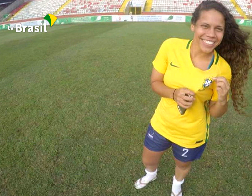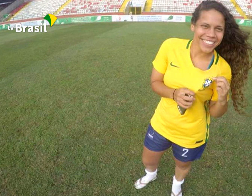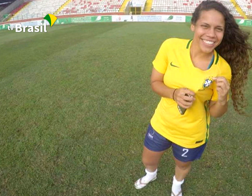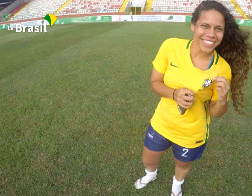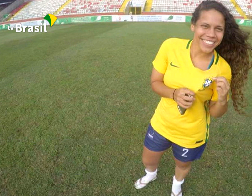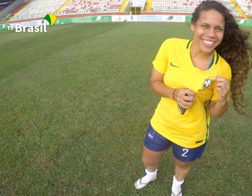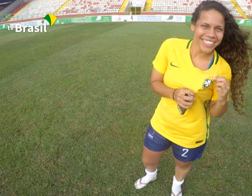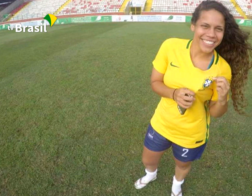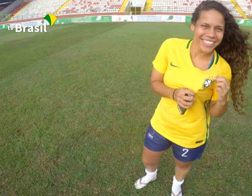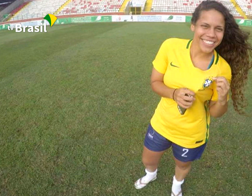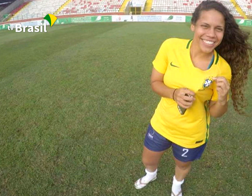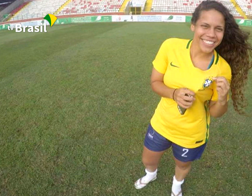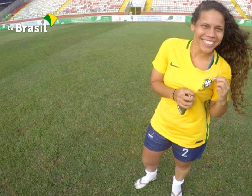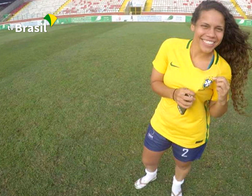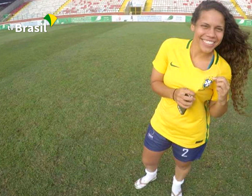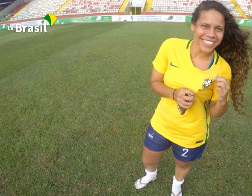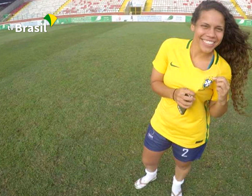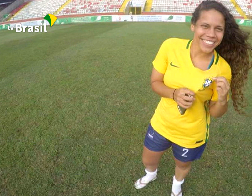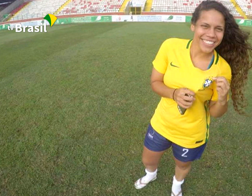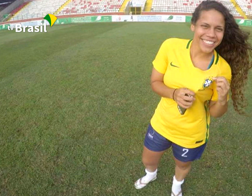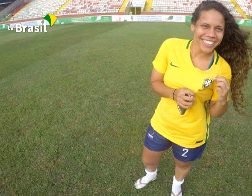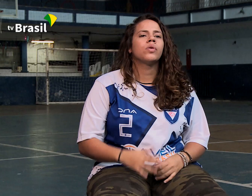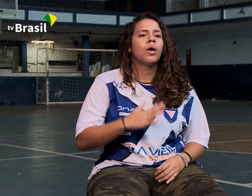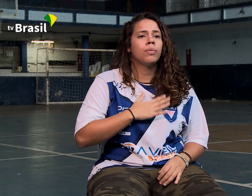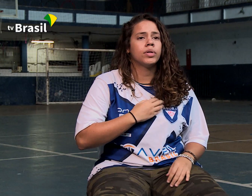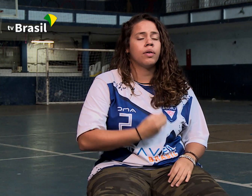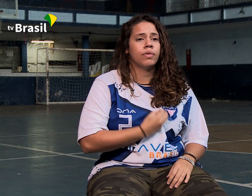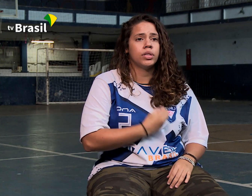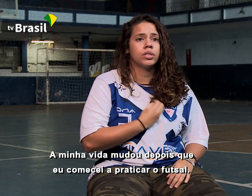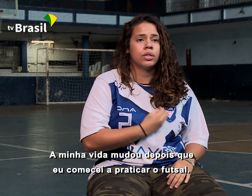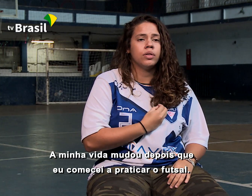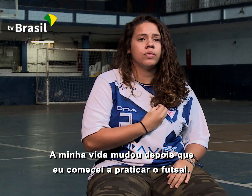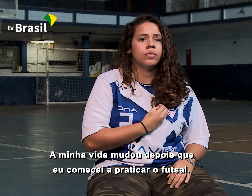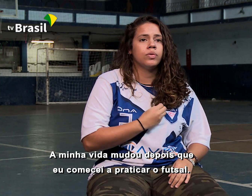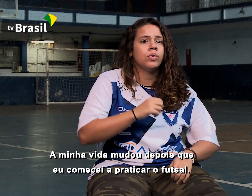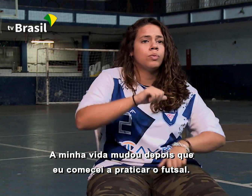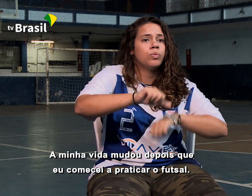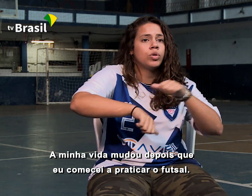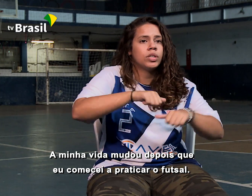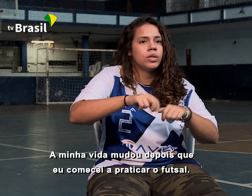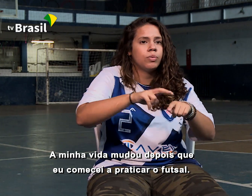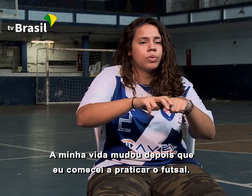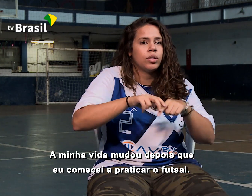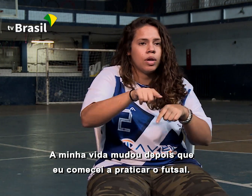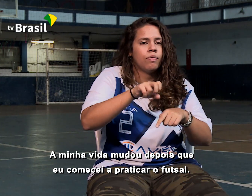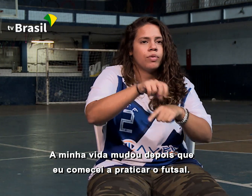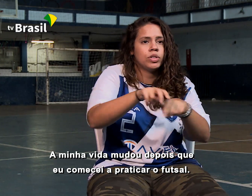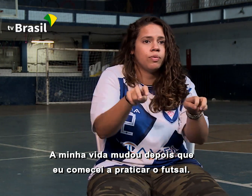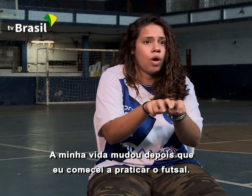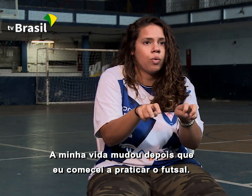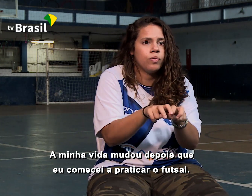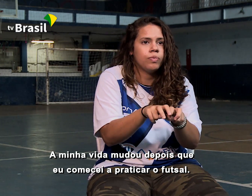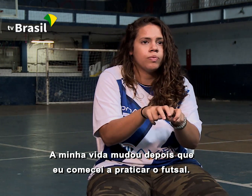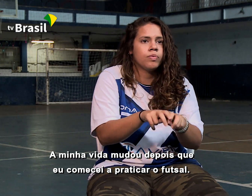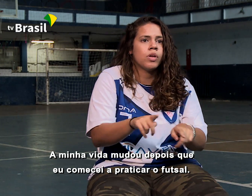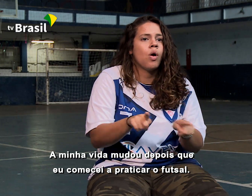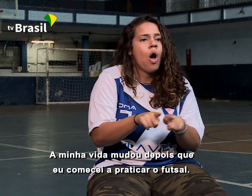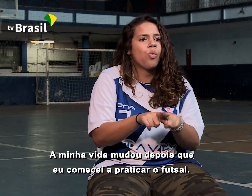azul, meia e chinelo, com as mãos no emblema da camisa. A minha vida mudou depois que eu comecei a praticar o